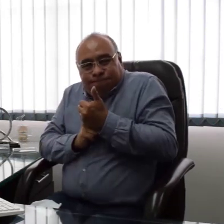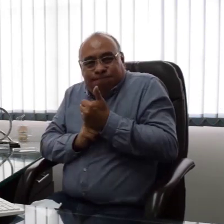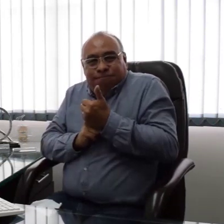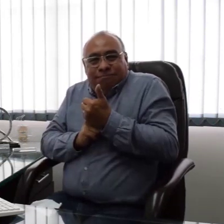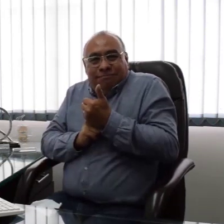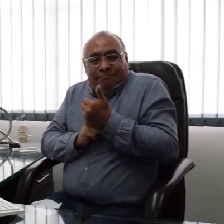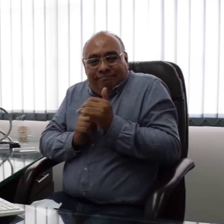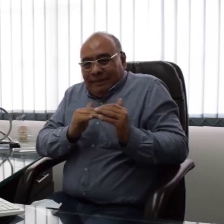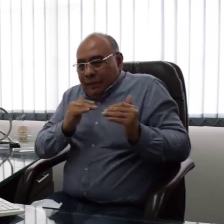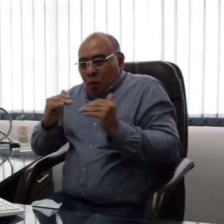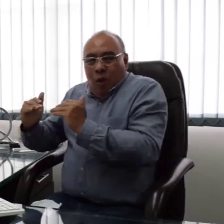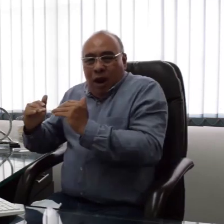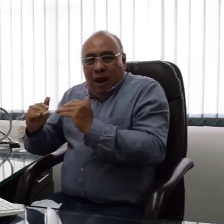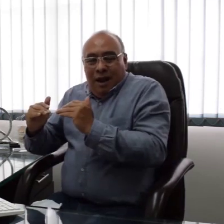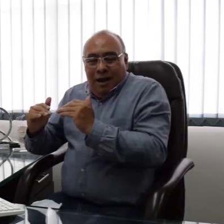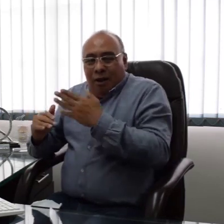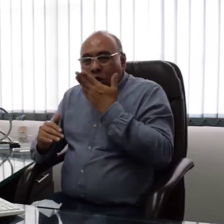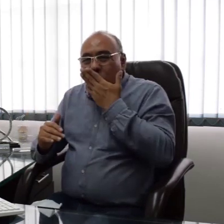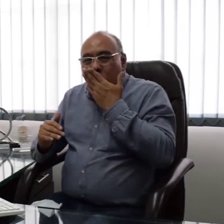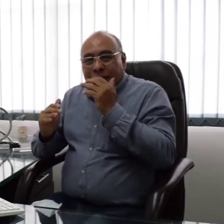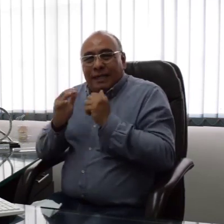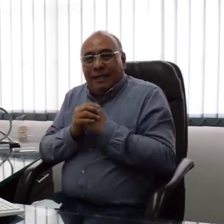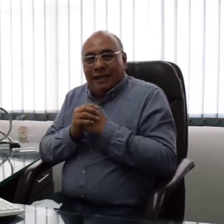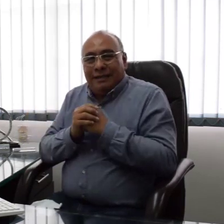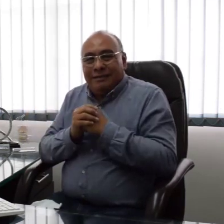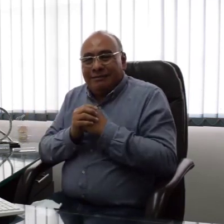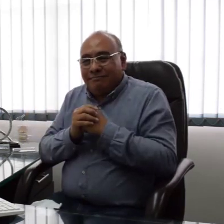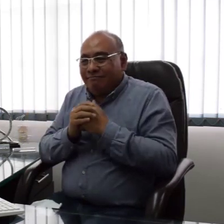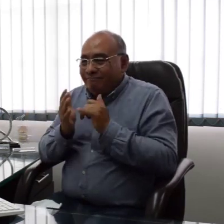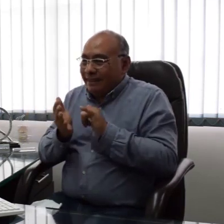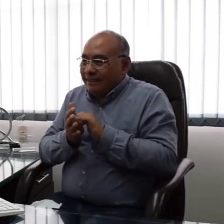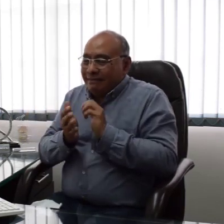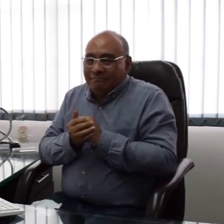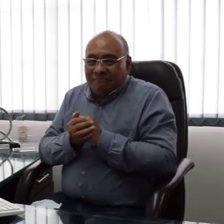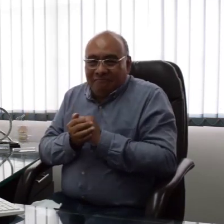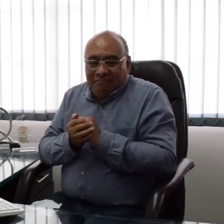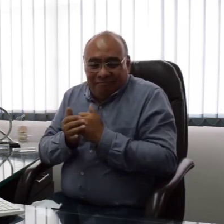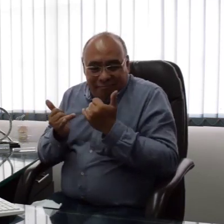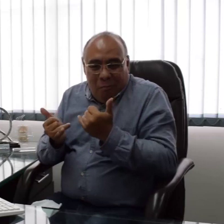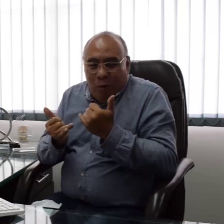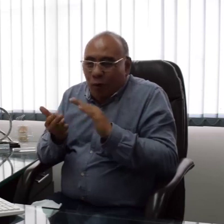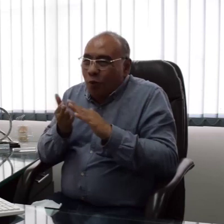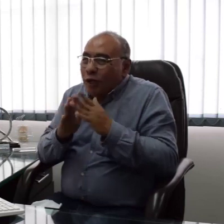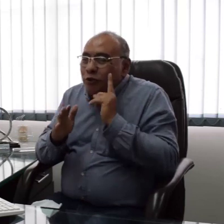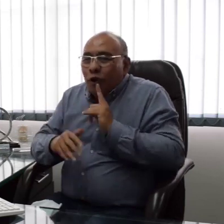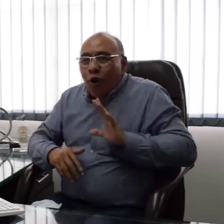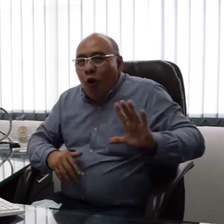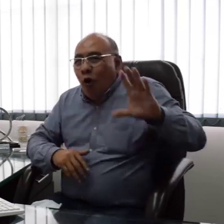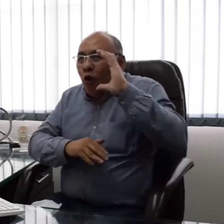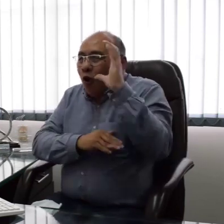ello, debe preservarse porque es equiparable a los pueblos y comunidades indígenas. En este sentido, cabe señalar que actualmente